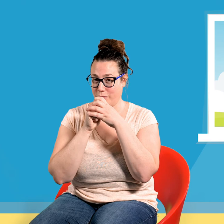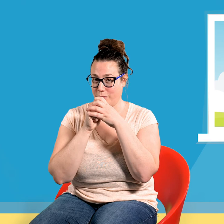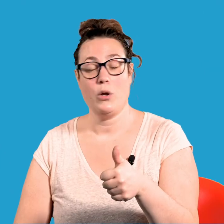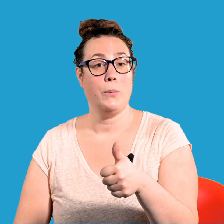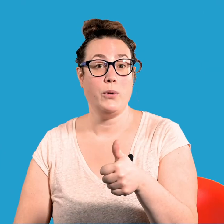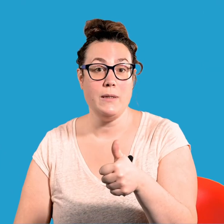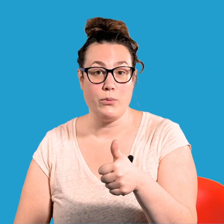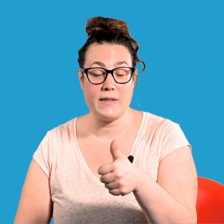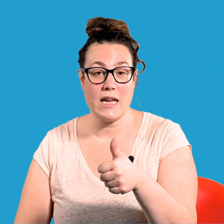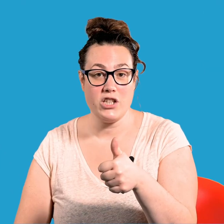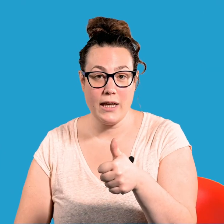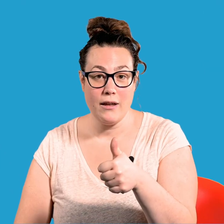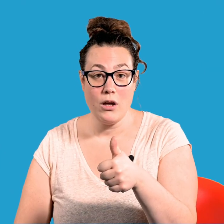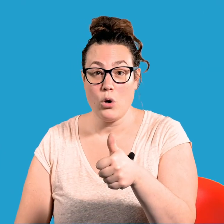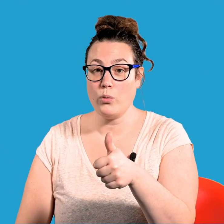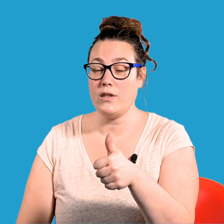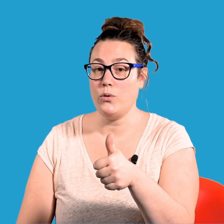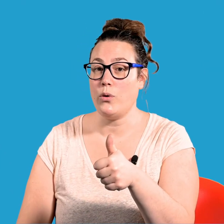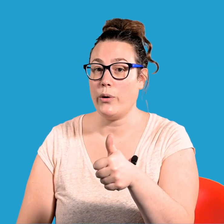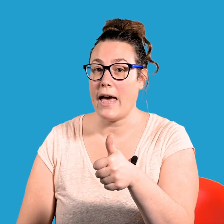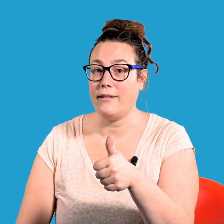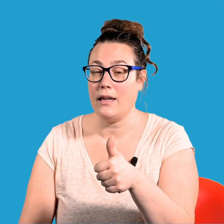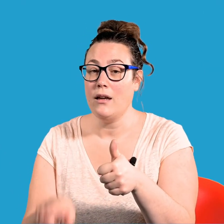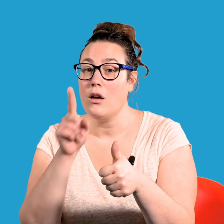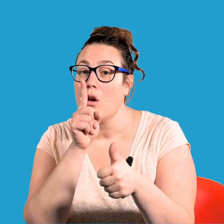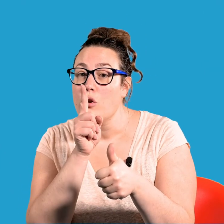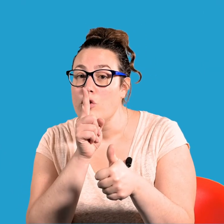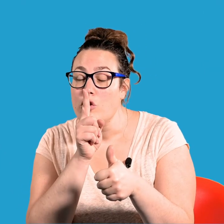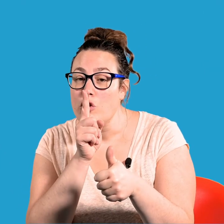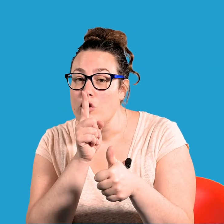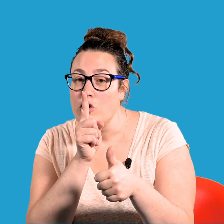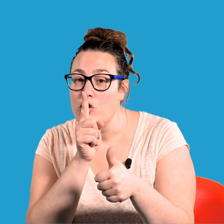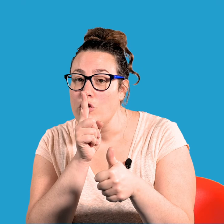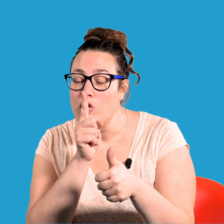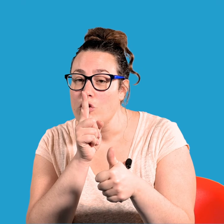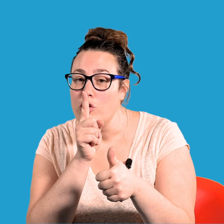Petit pouce caché, continue de regarder ! Chut !